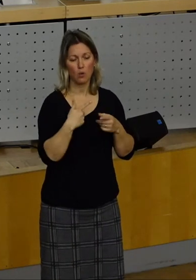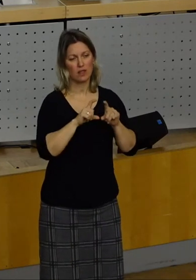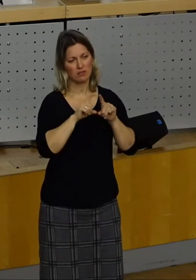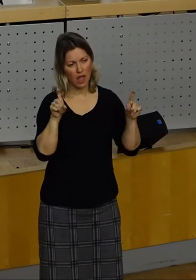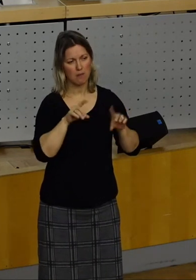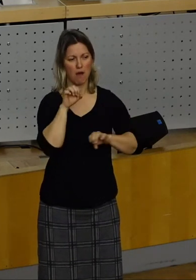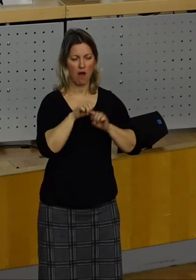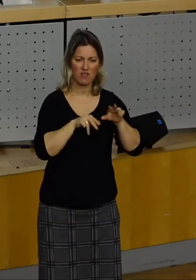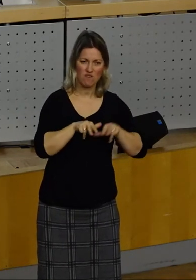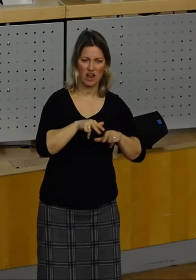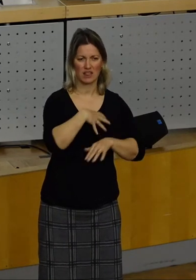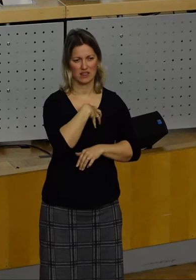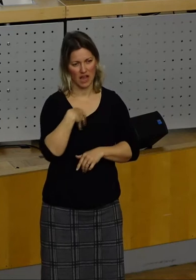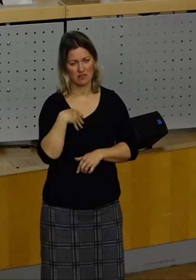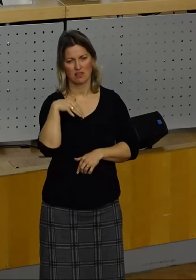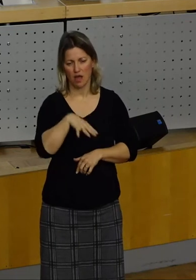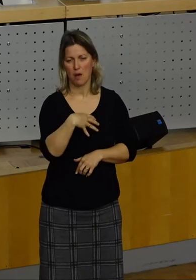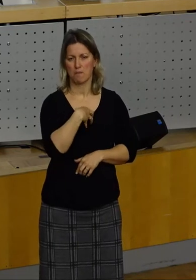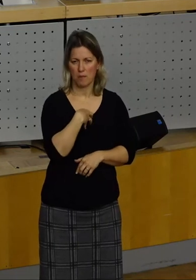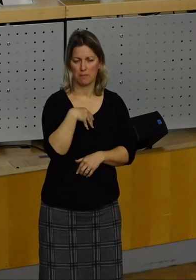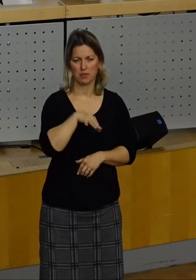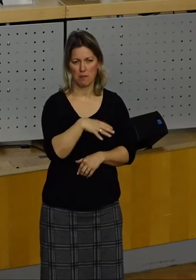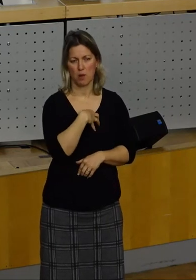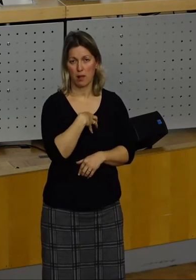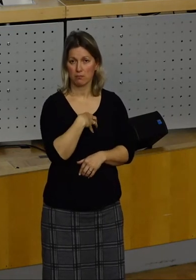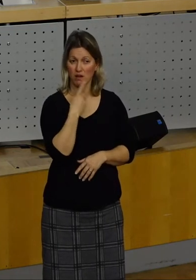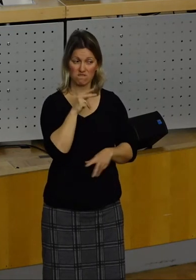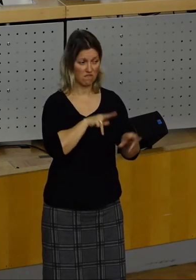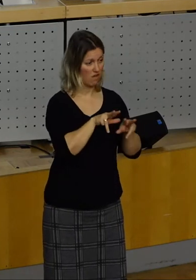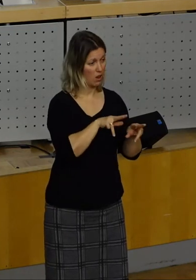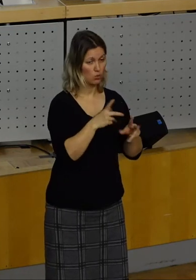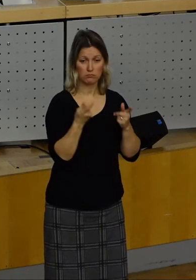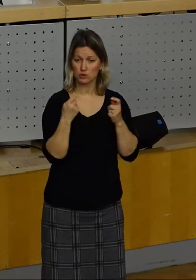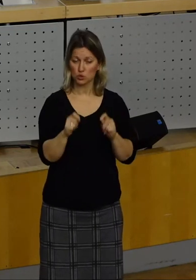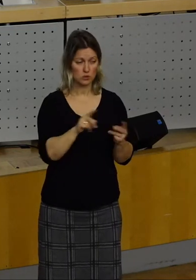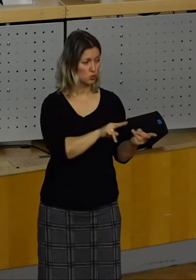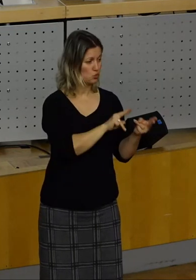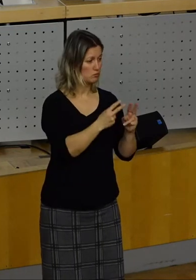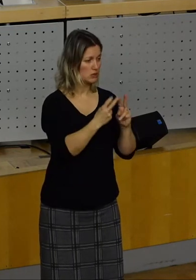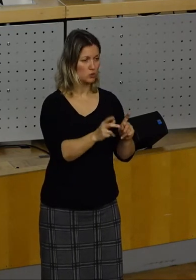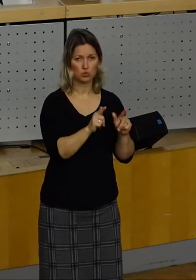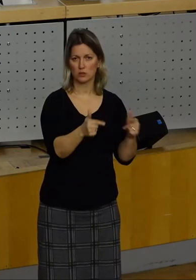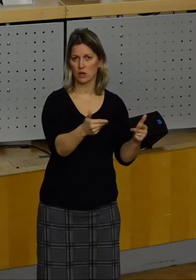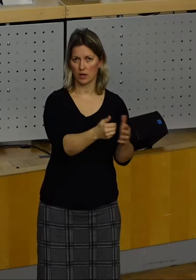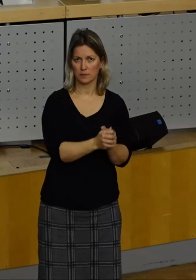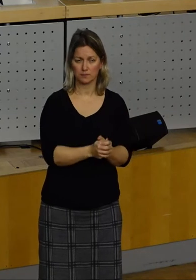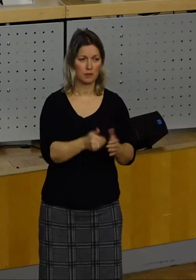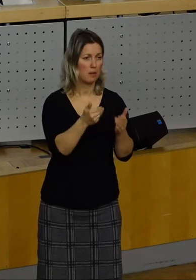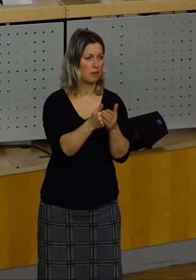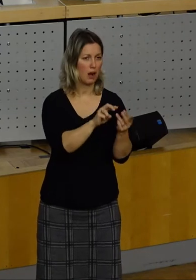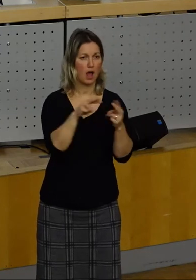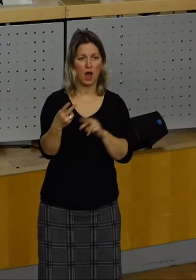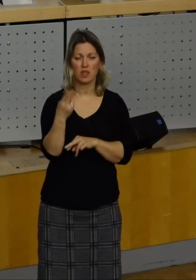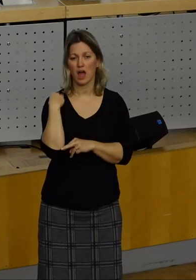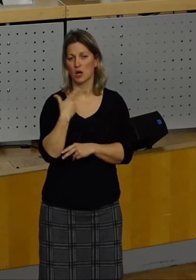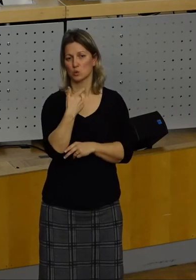auf Probleme hingewiesen. Die Verwaltung setzt die Beschlüsse einfach nie um. Weiteres Beispiel, Zebrastreifen. Beschluss vom